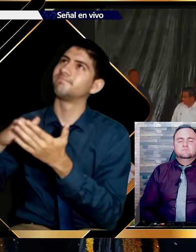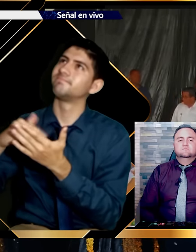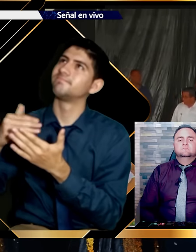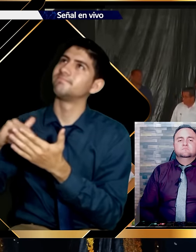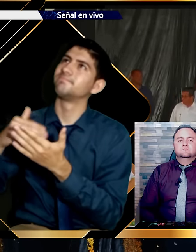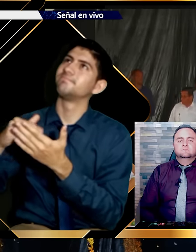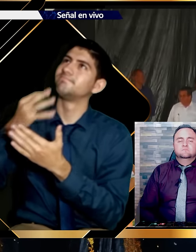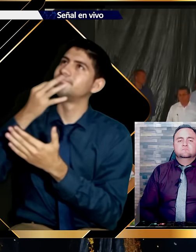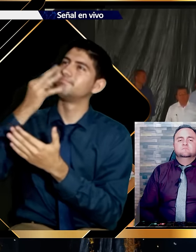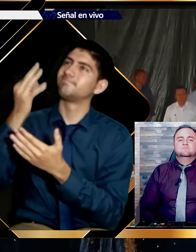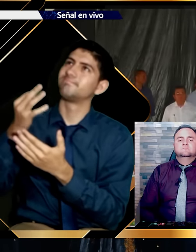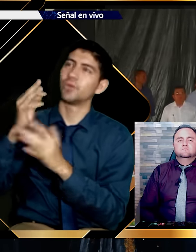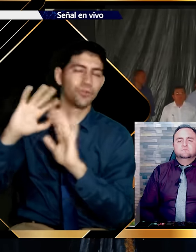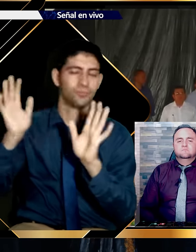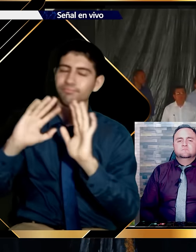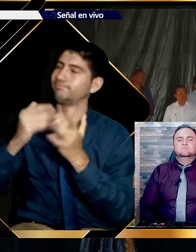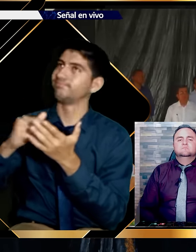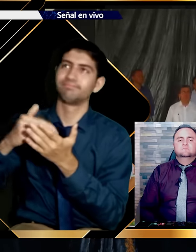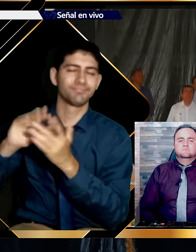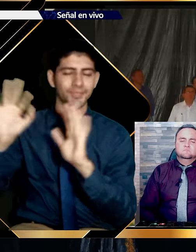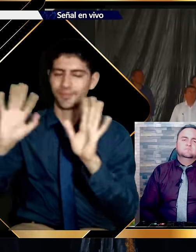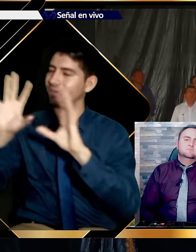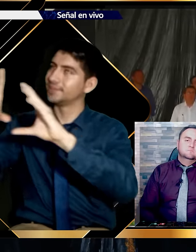Compra la verdad y no la vendas.